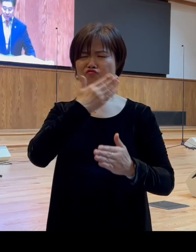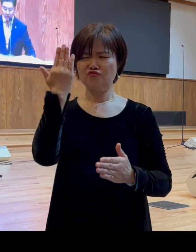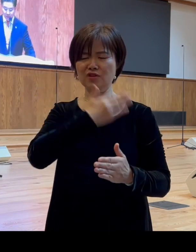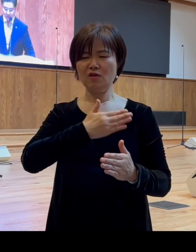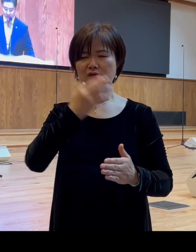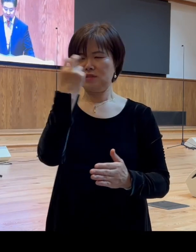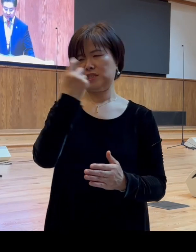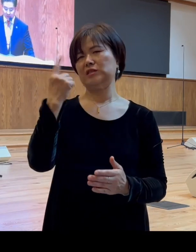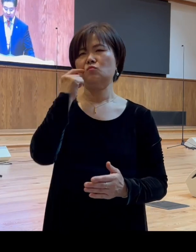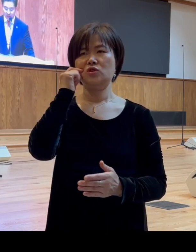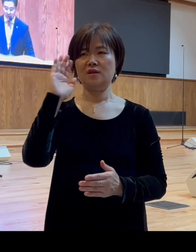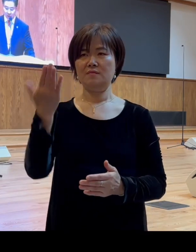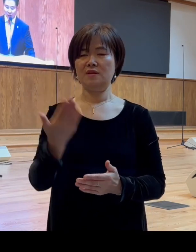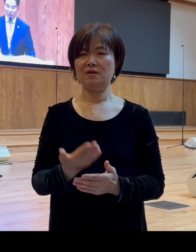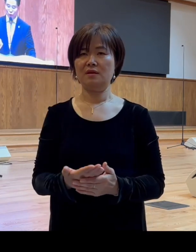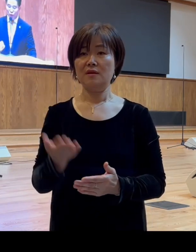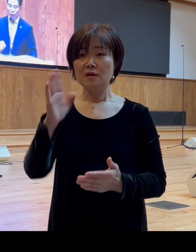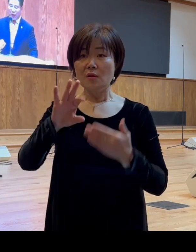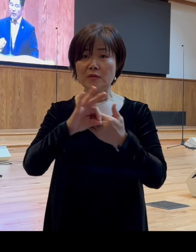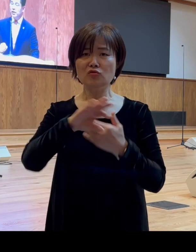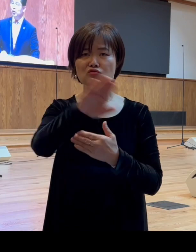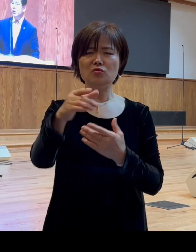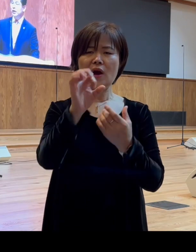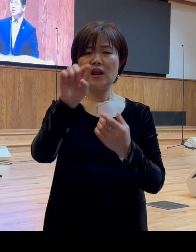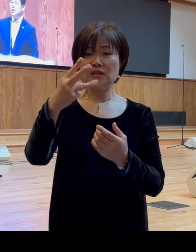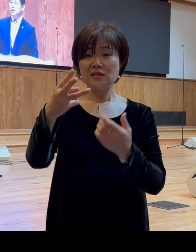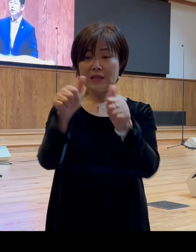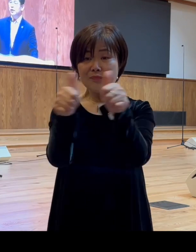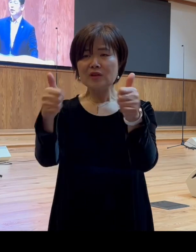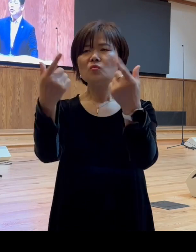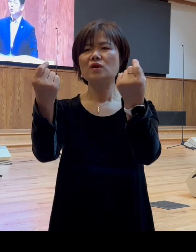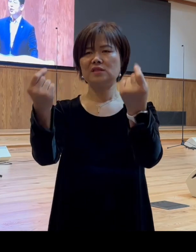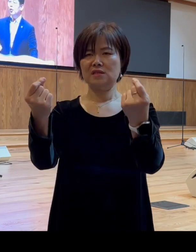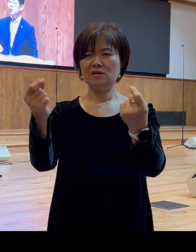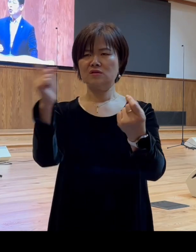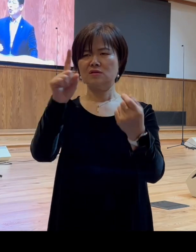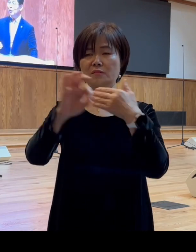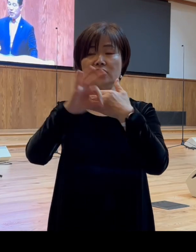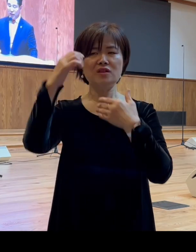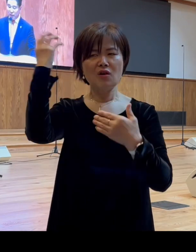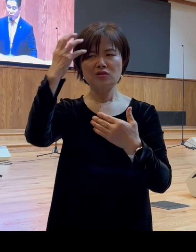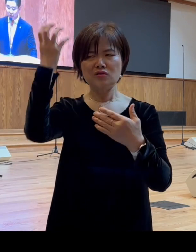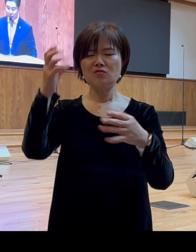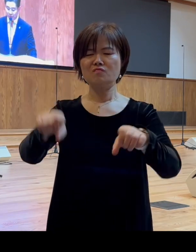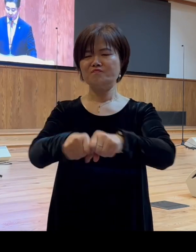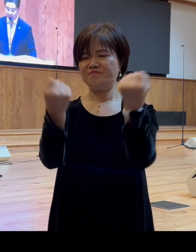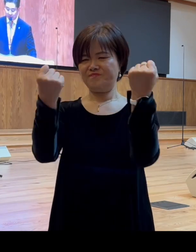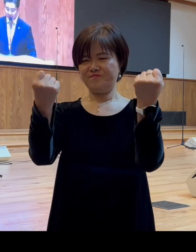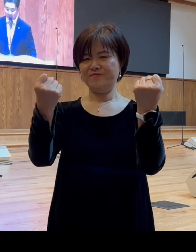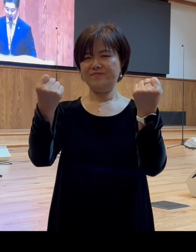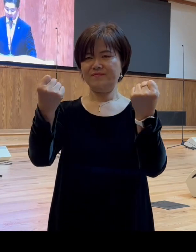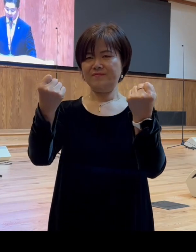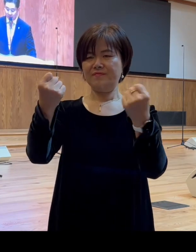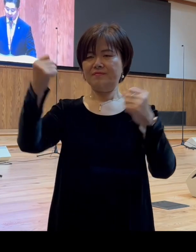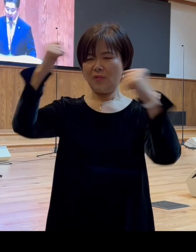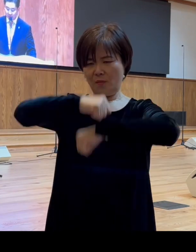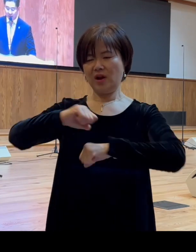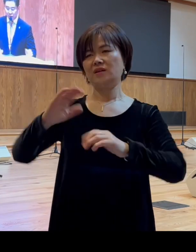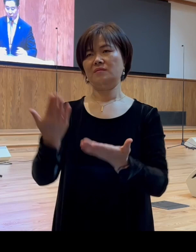그렇게 되면 우리도 알렉산더와 같이 어쩌면 영적으로 파산할 수 있습니다 사랑하는 성도 여러분